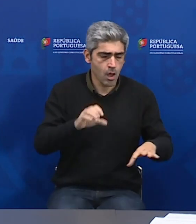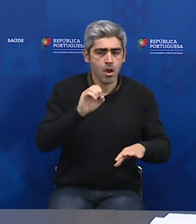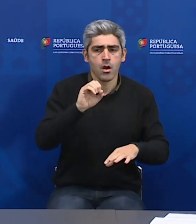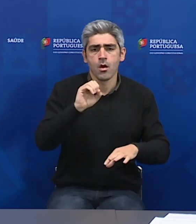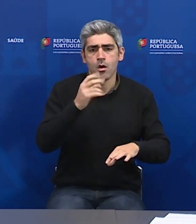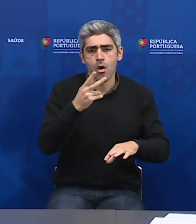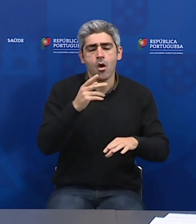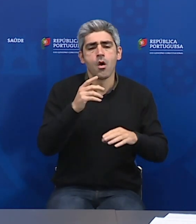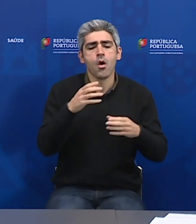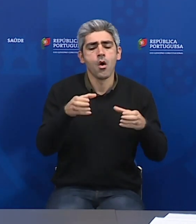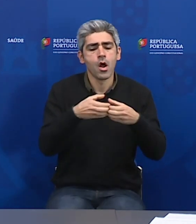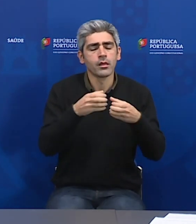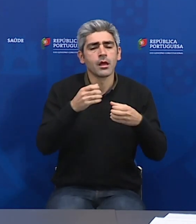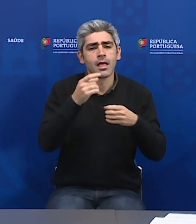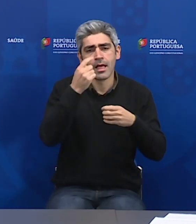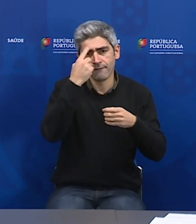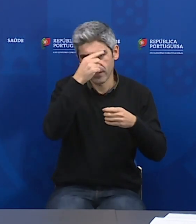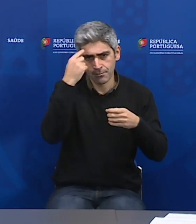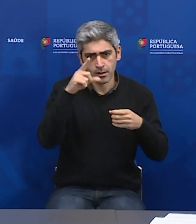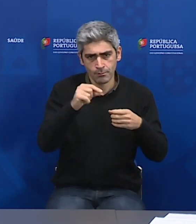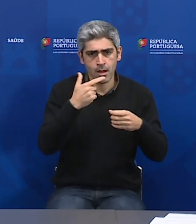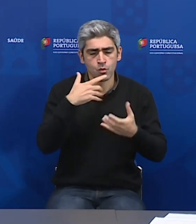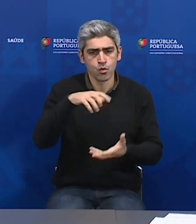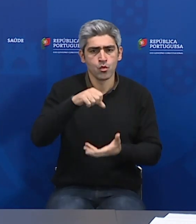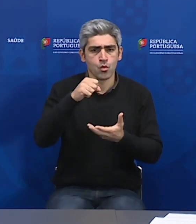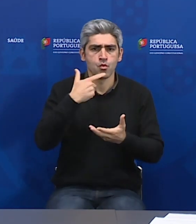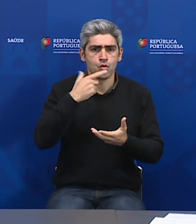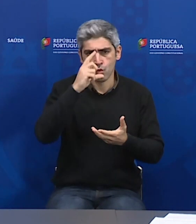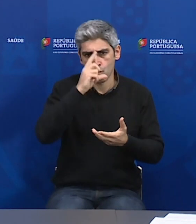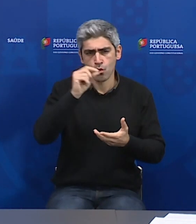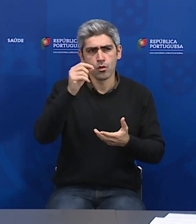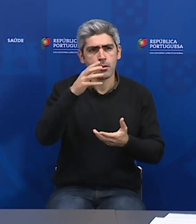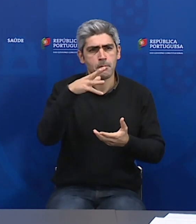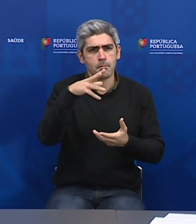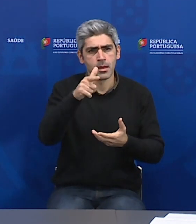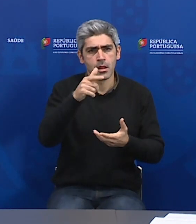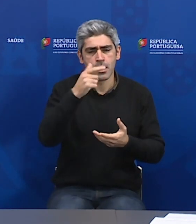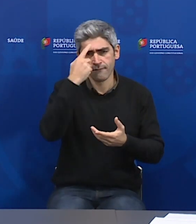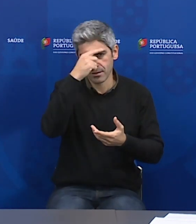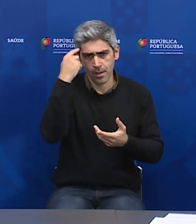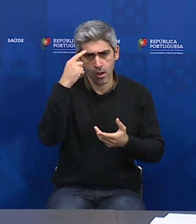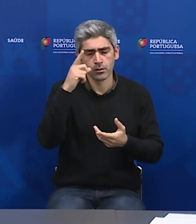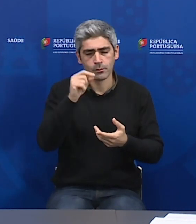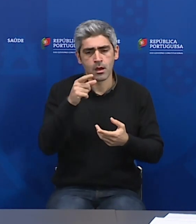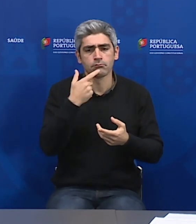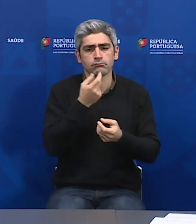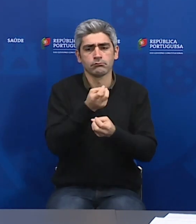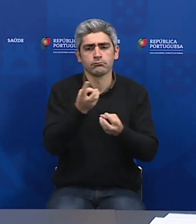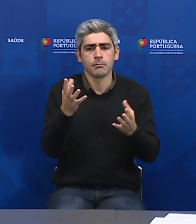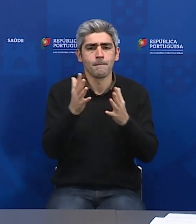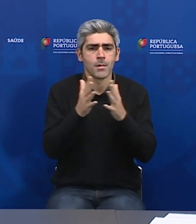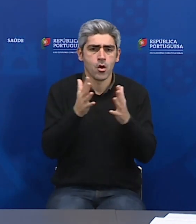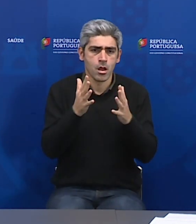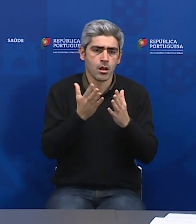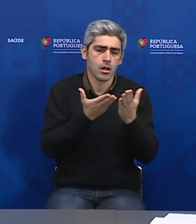Uma Ordem dos Enfermeiros, que deu também um número muito alto, cerca de cerca de mil enfermeiros, dos quais também uma grande